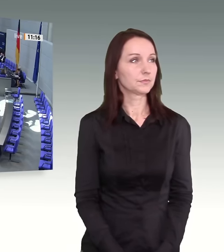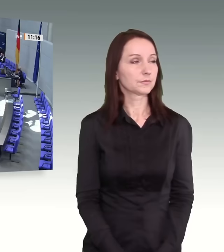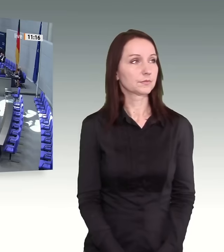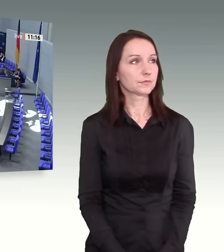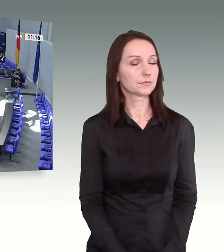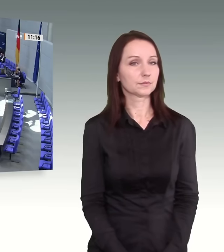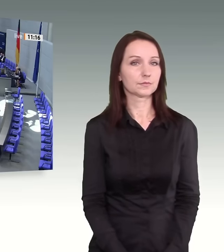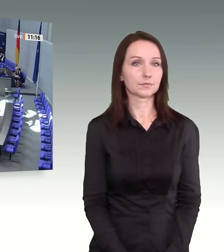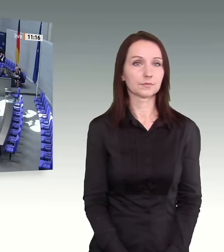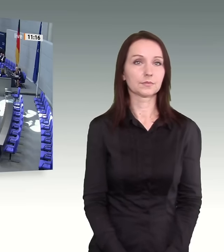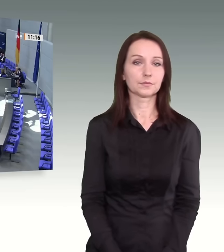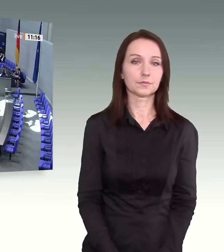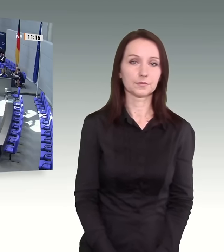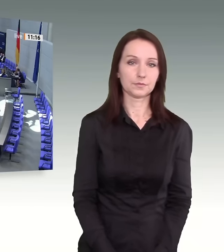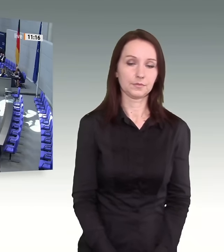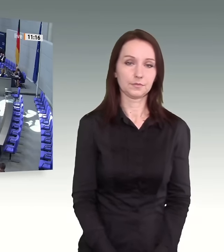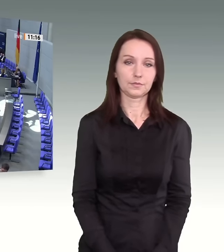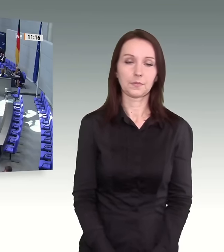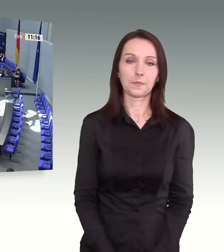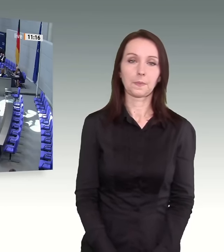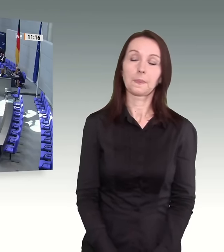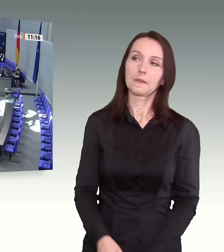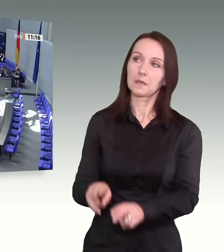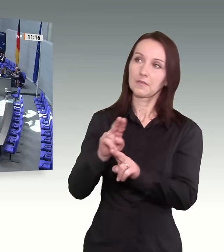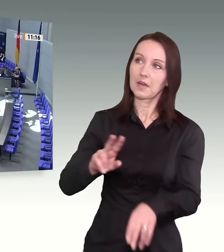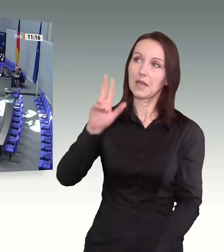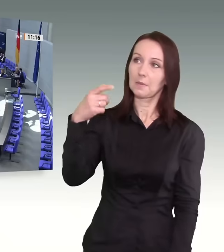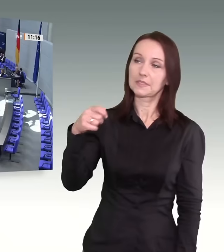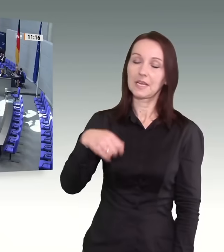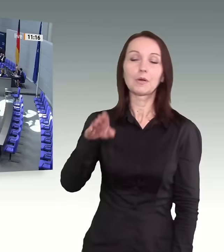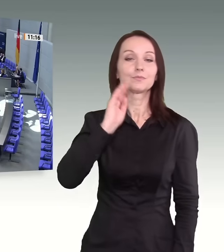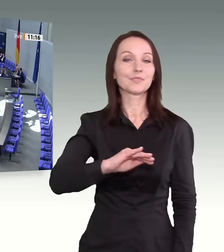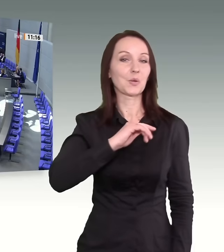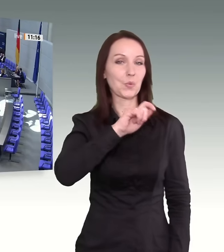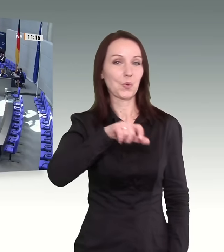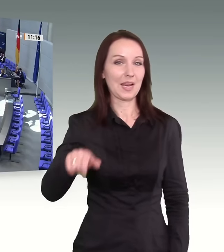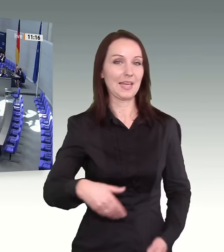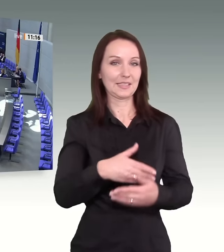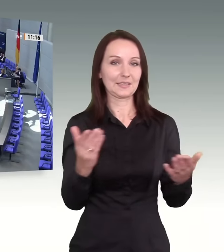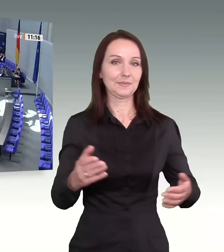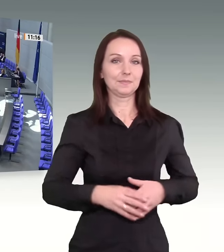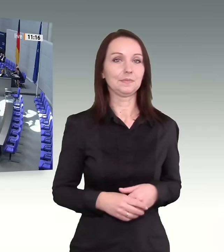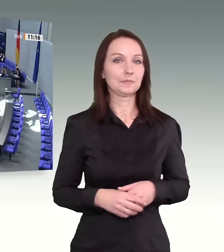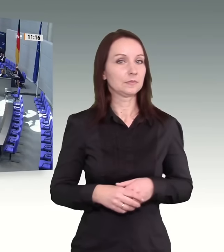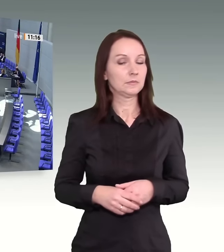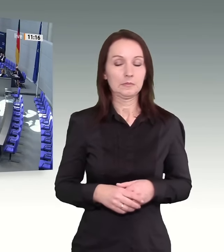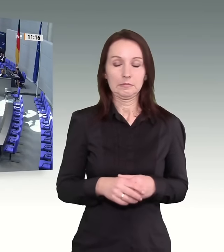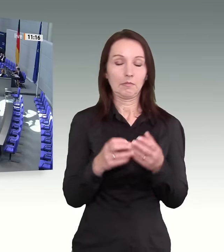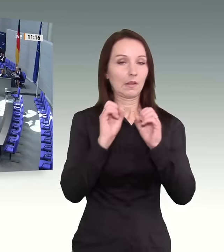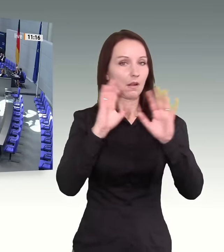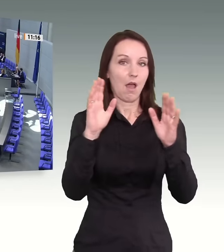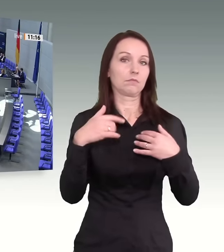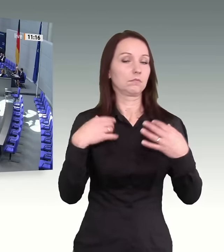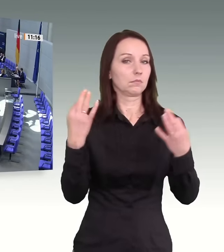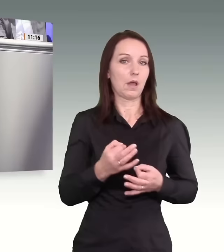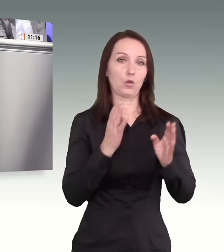Sehr verehrter Herr Präsident! Liebe Kolleginnen und Kollegen, ohne Frage brauchen wir Ordnung und wir brauchen